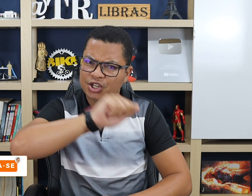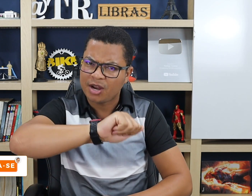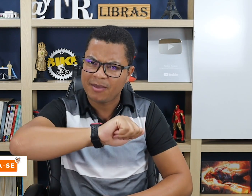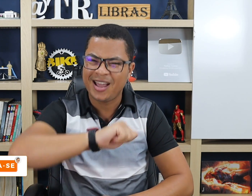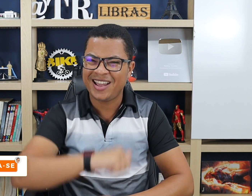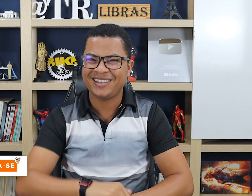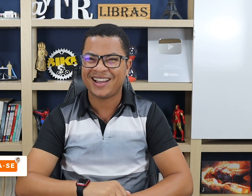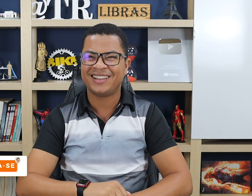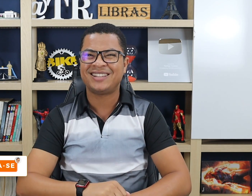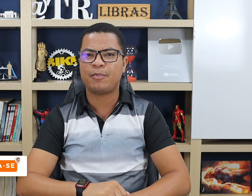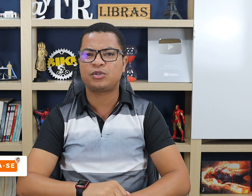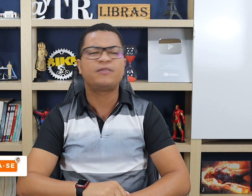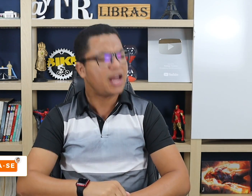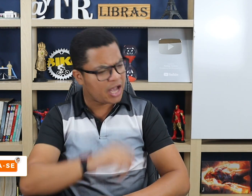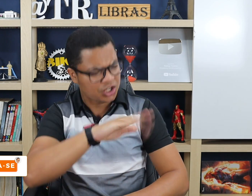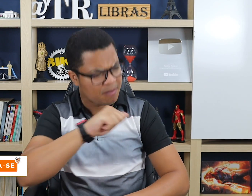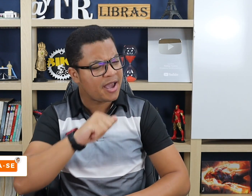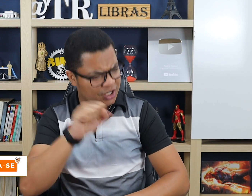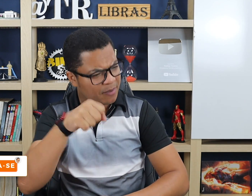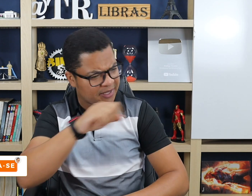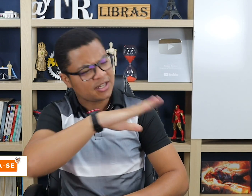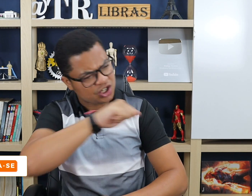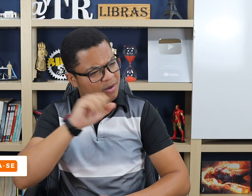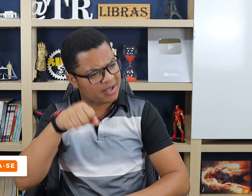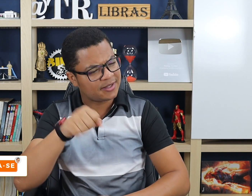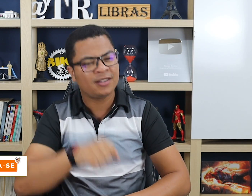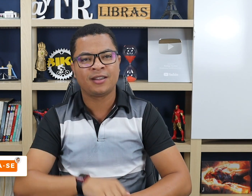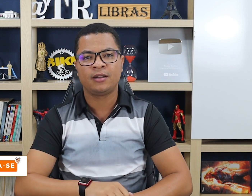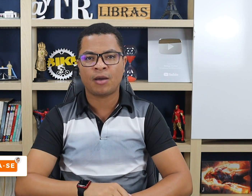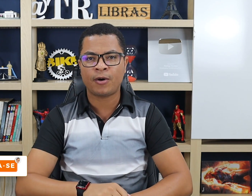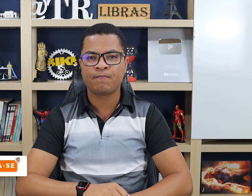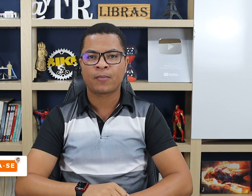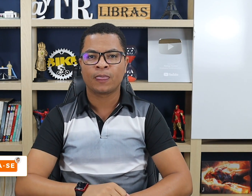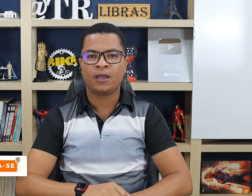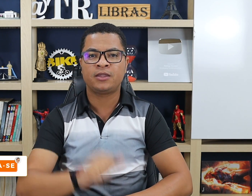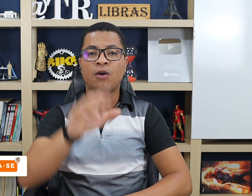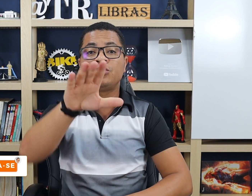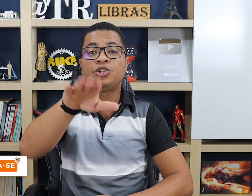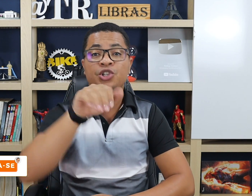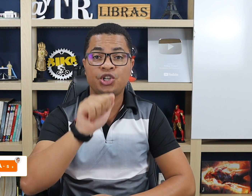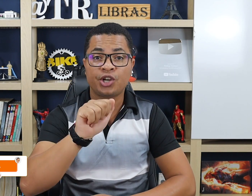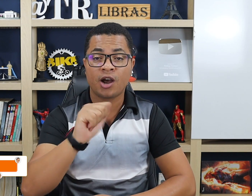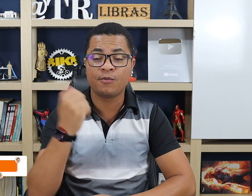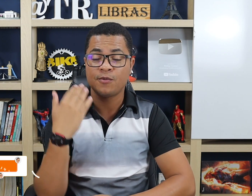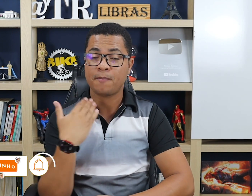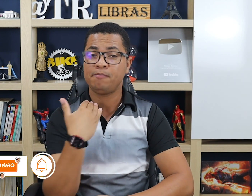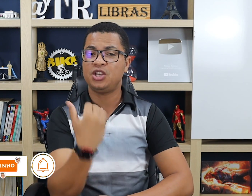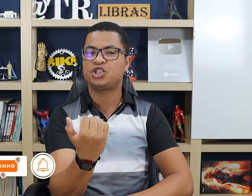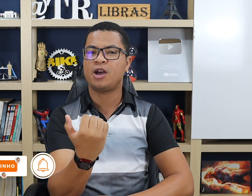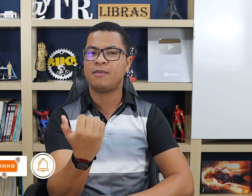te chamei. A pessoa fala, ah, chamei, chamei sim, chamei sim. Tá bom? Então, te chamo, me chama.